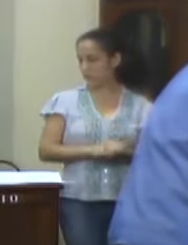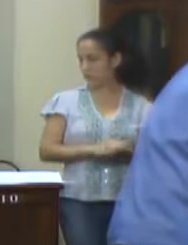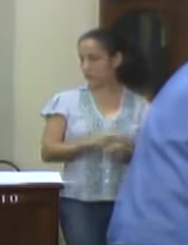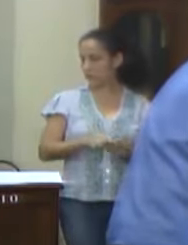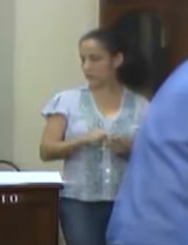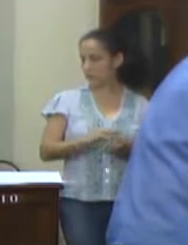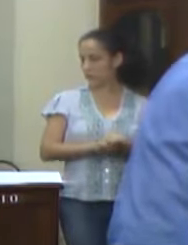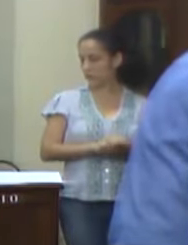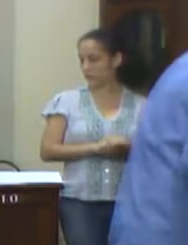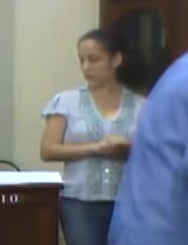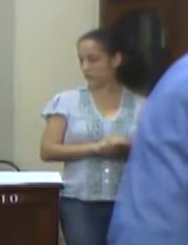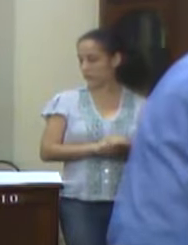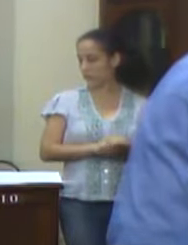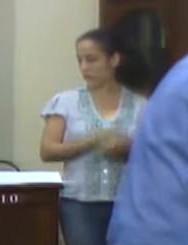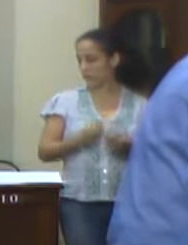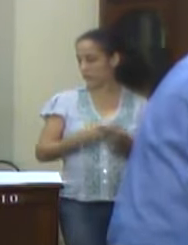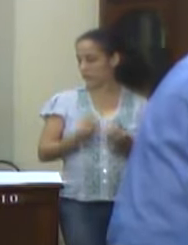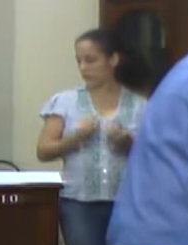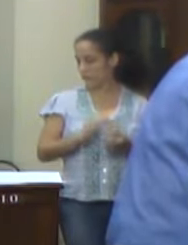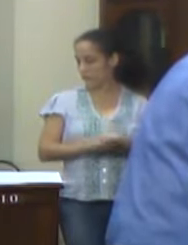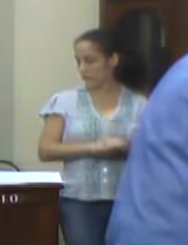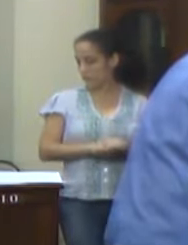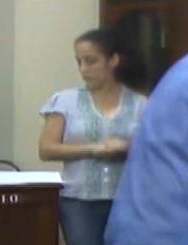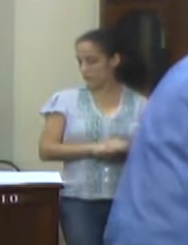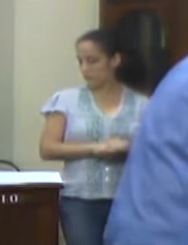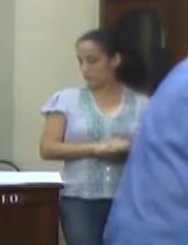renova o processo de elevado estima e distinta consideração.